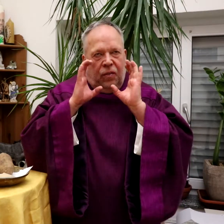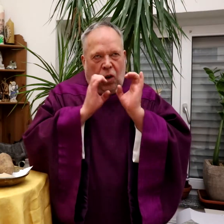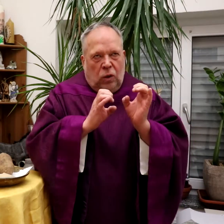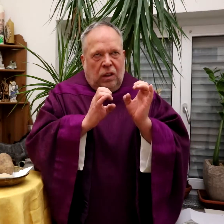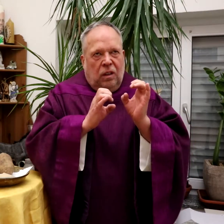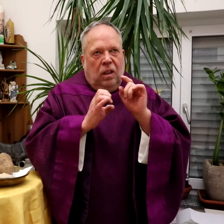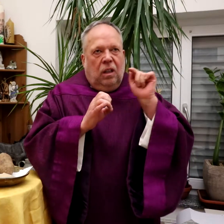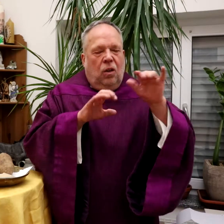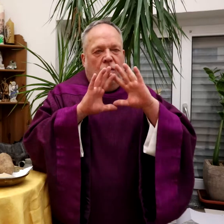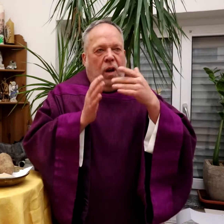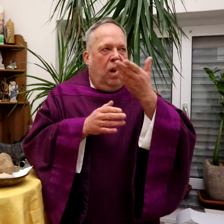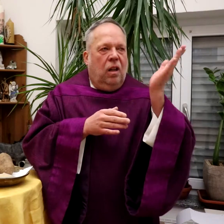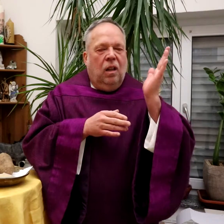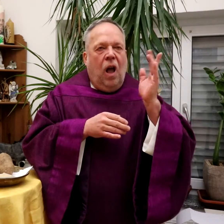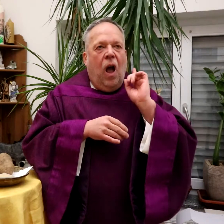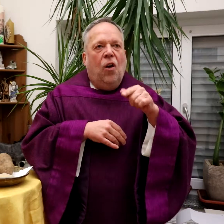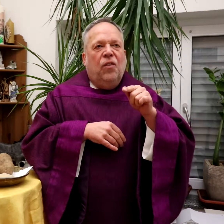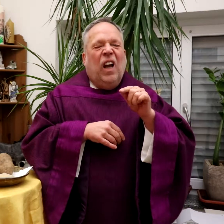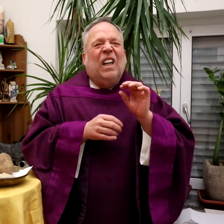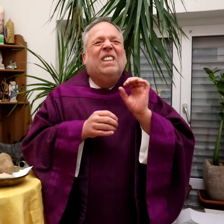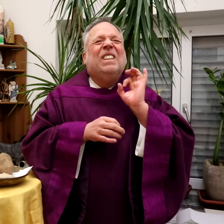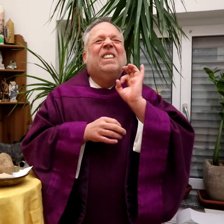Wir fokussieren uns auf die Welt.